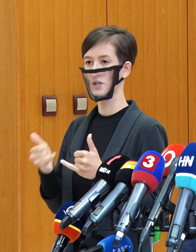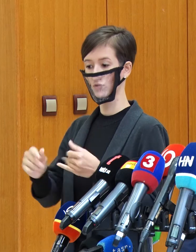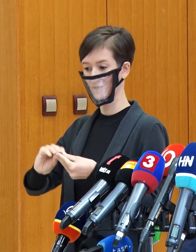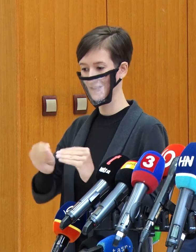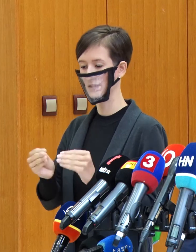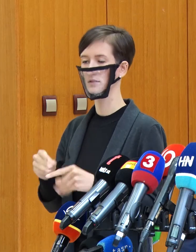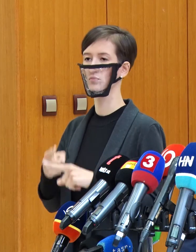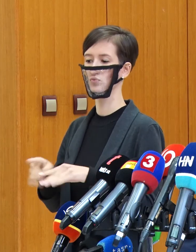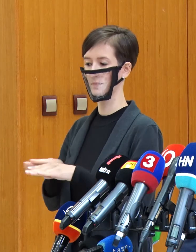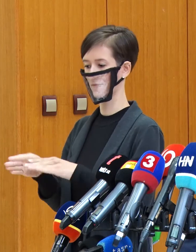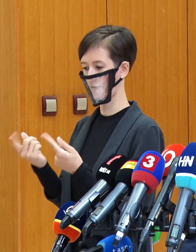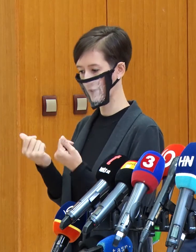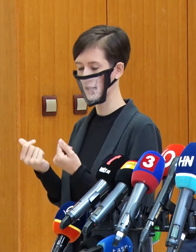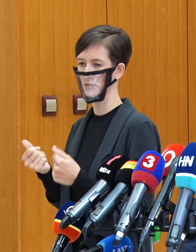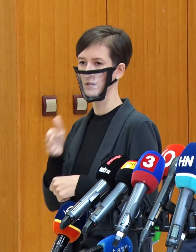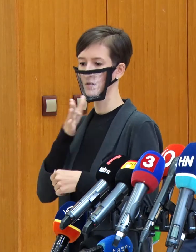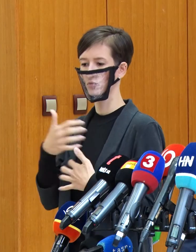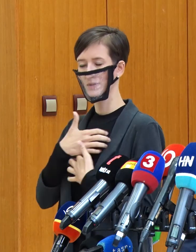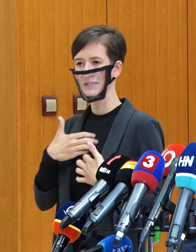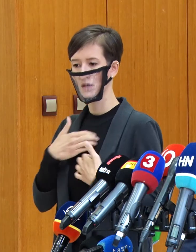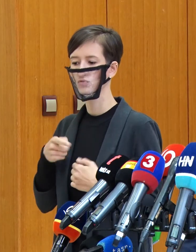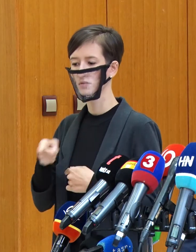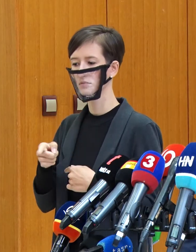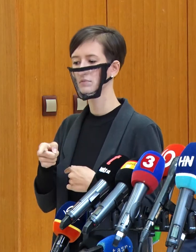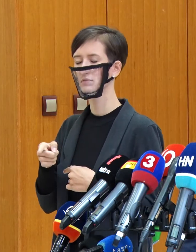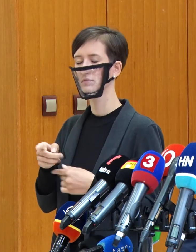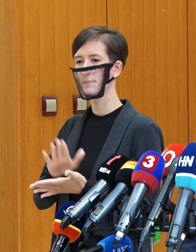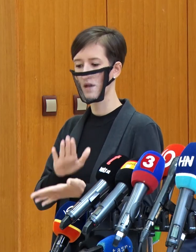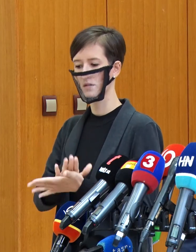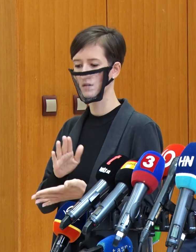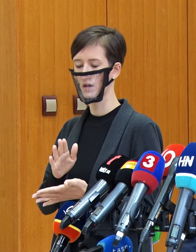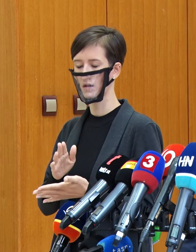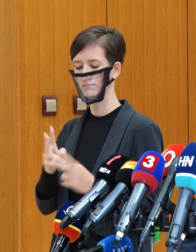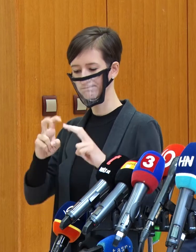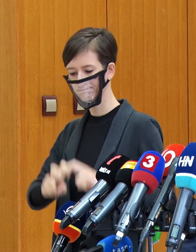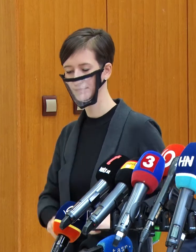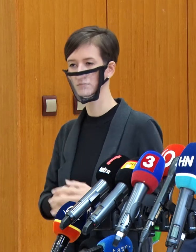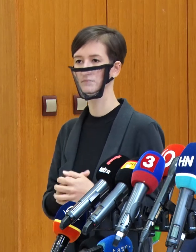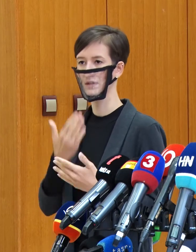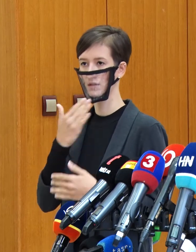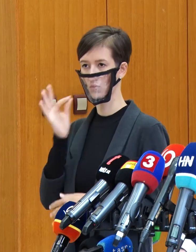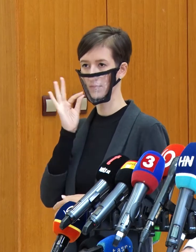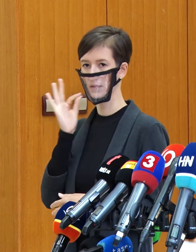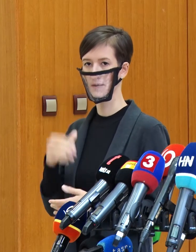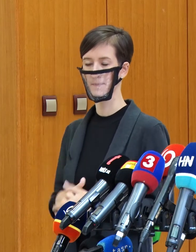vláda, budeme týmto materiálom podrobne zaoberať. Ďakujem pekne.